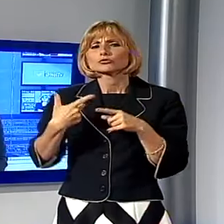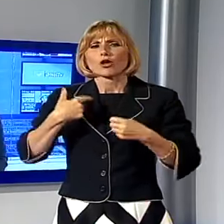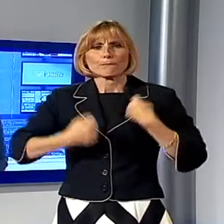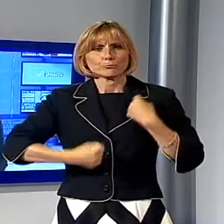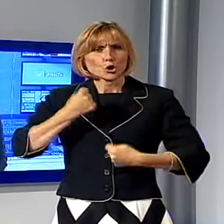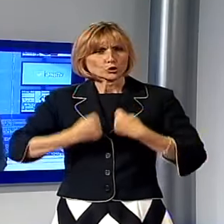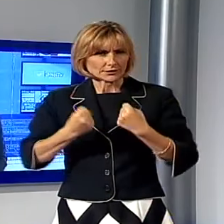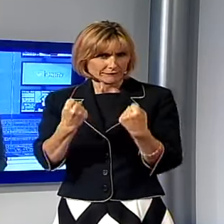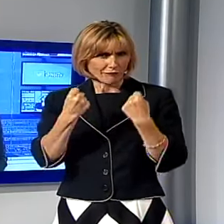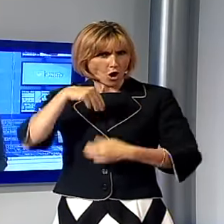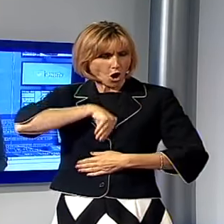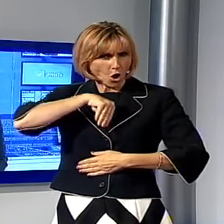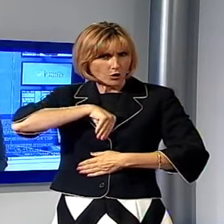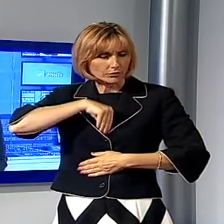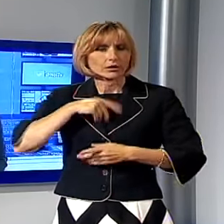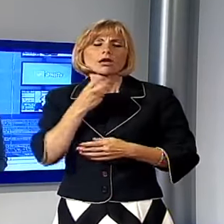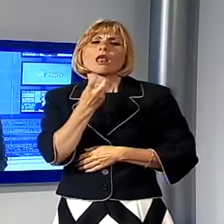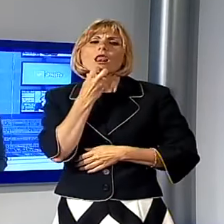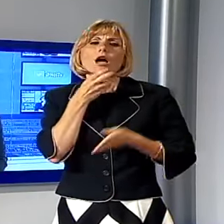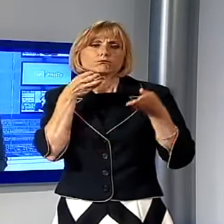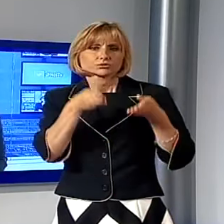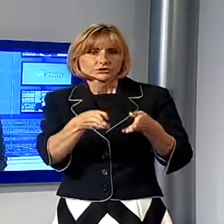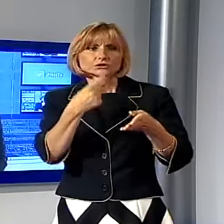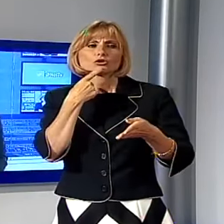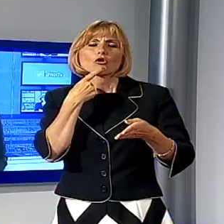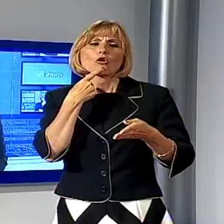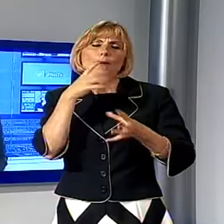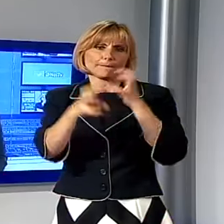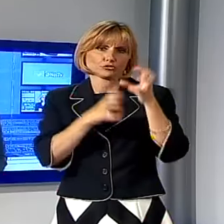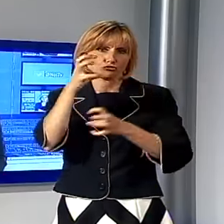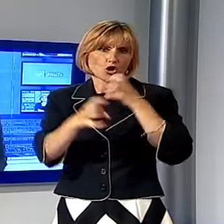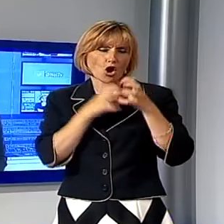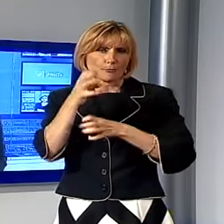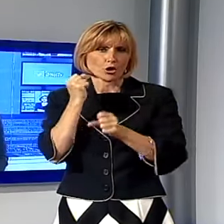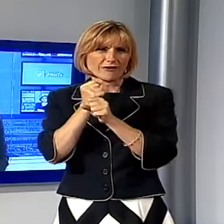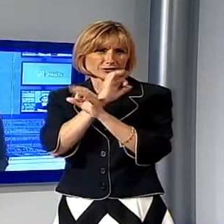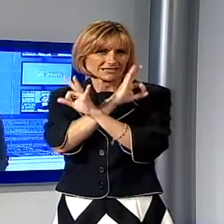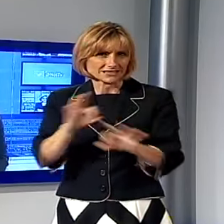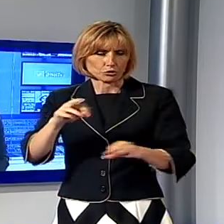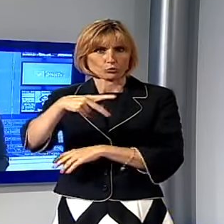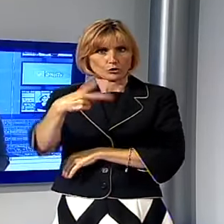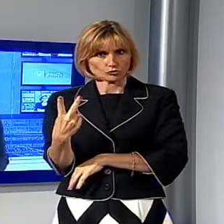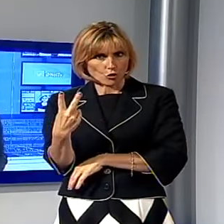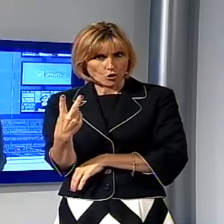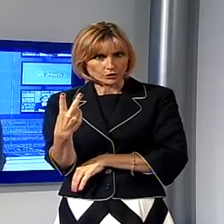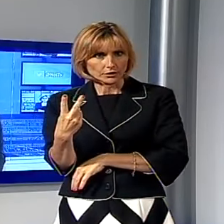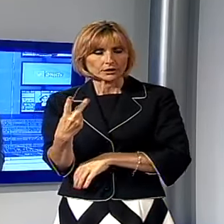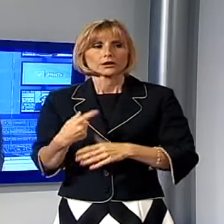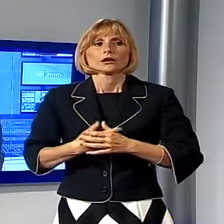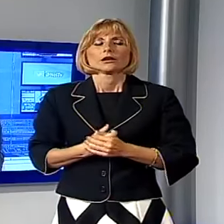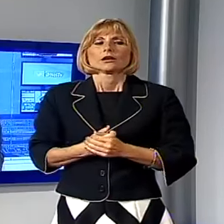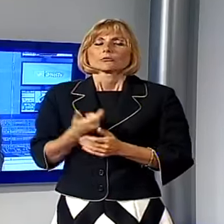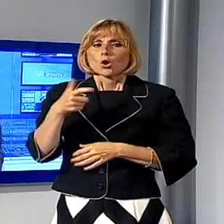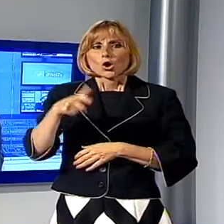proteste di tutto il settore lapide che aveva incrociato le braccia per due giorni appunto